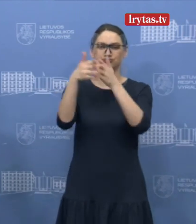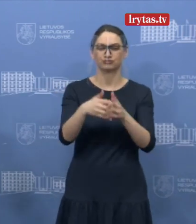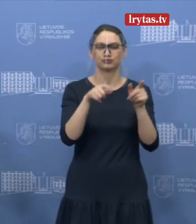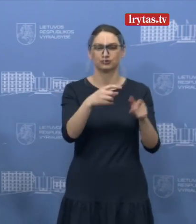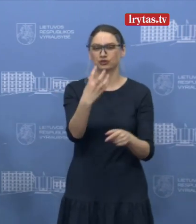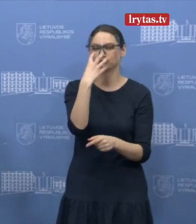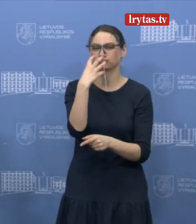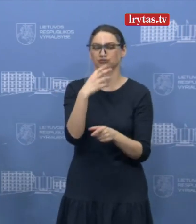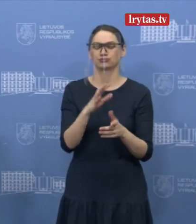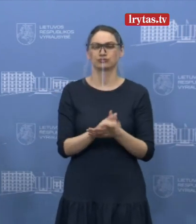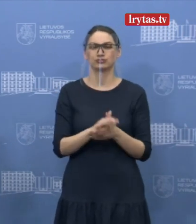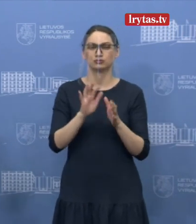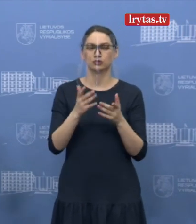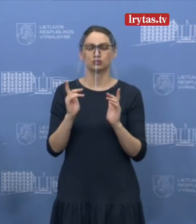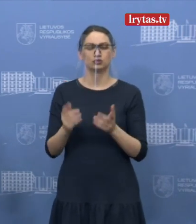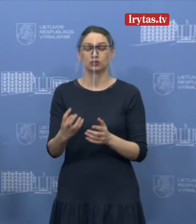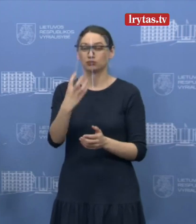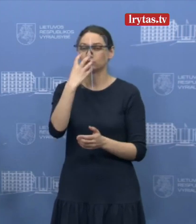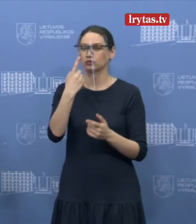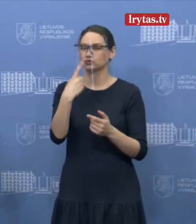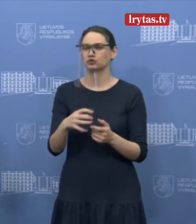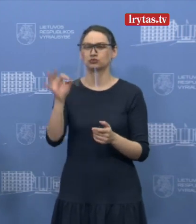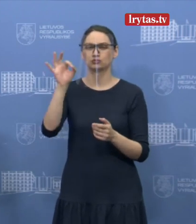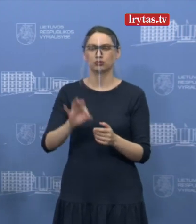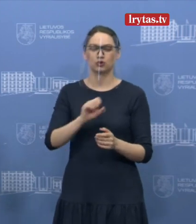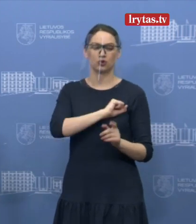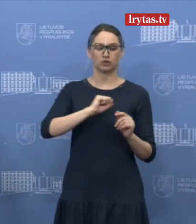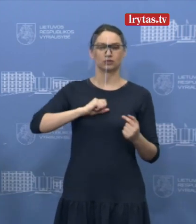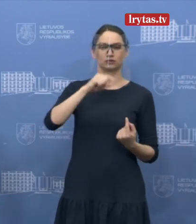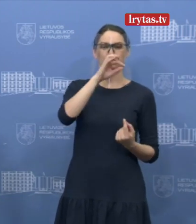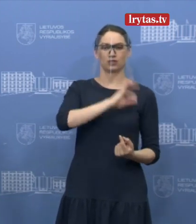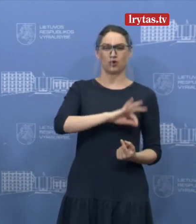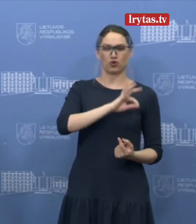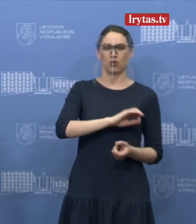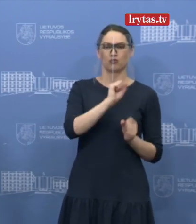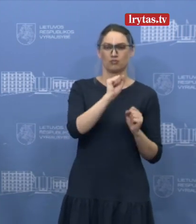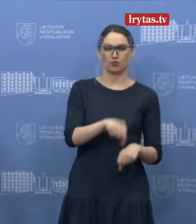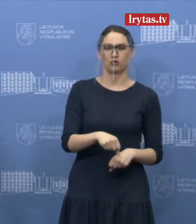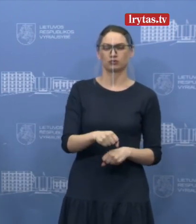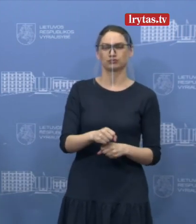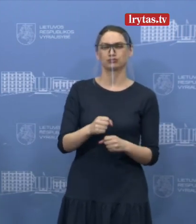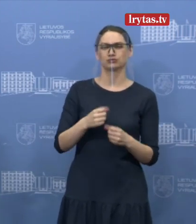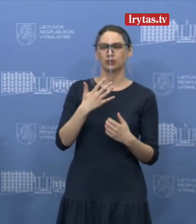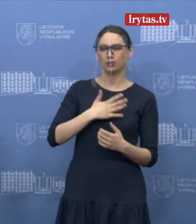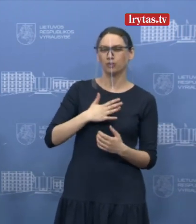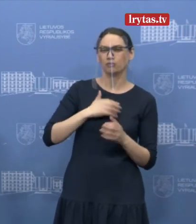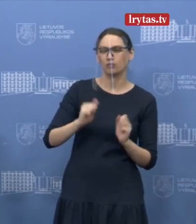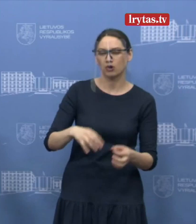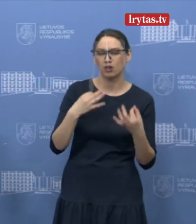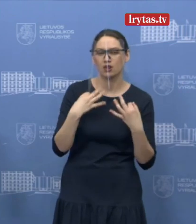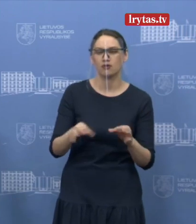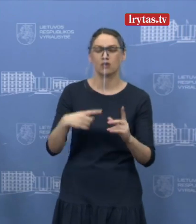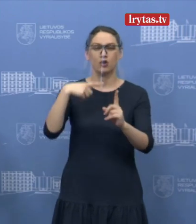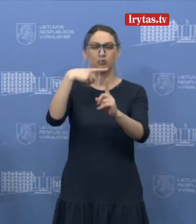tokiom priemonėm, kurios pilnumai apsaugo gydytoje, jokio paėmo tokus ir galų galę pacientą,